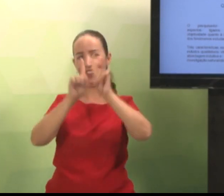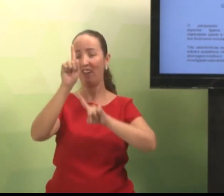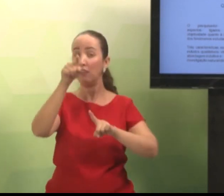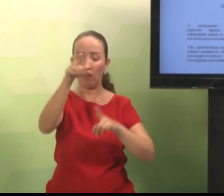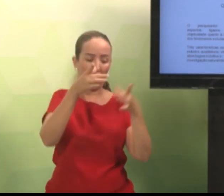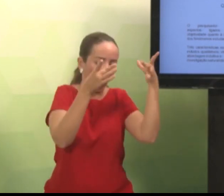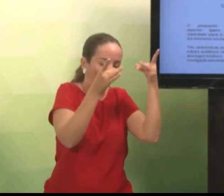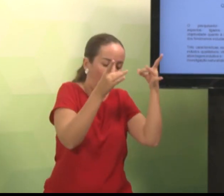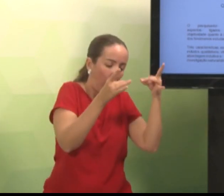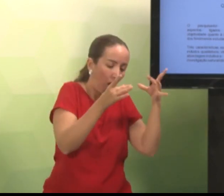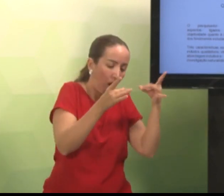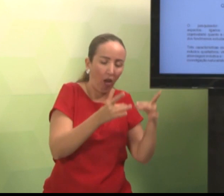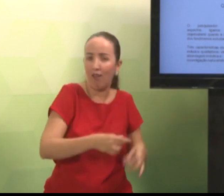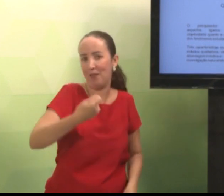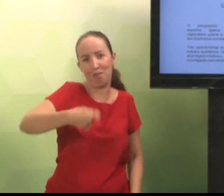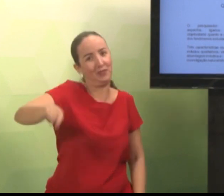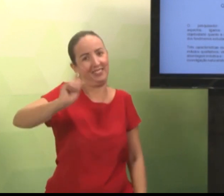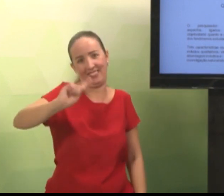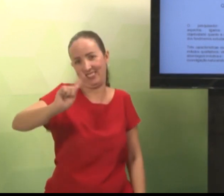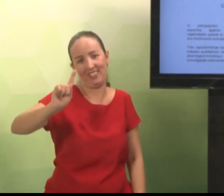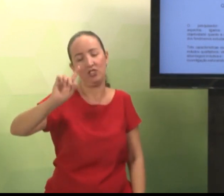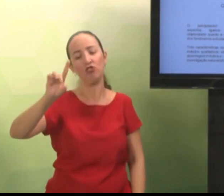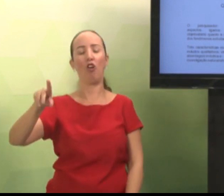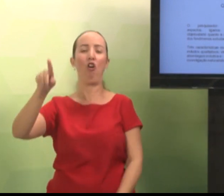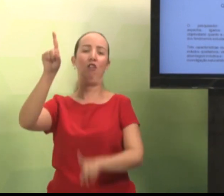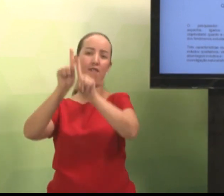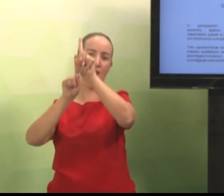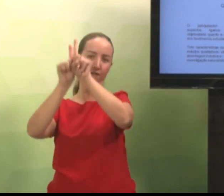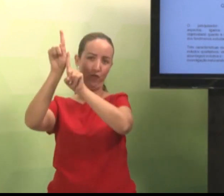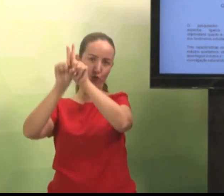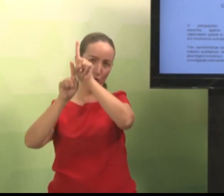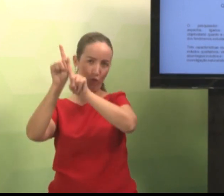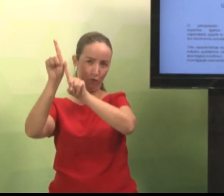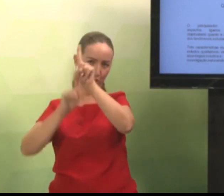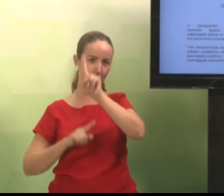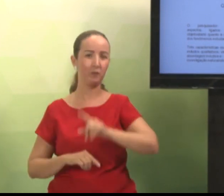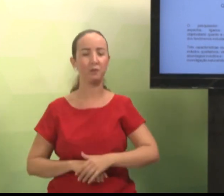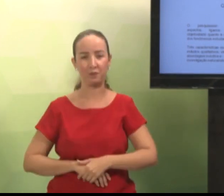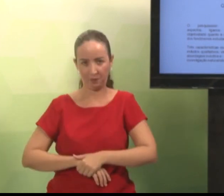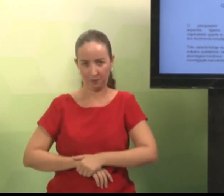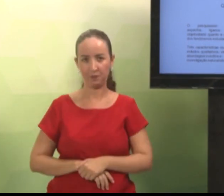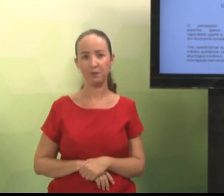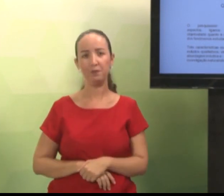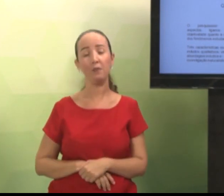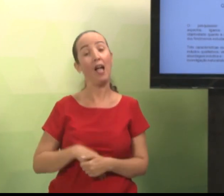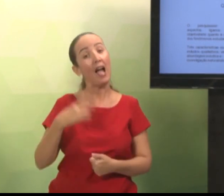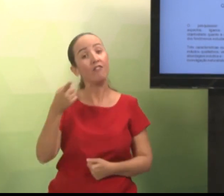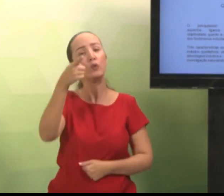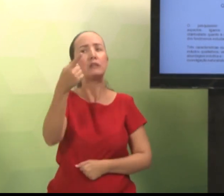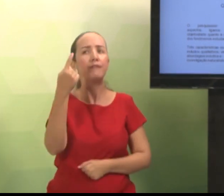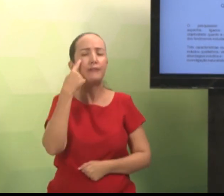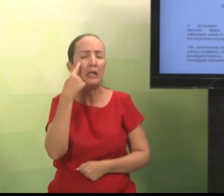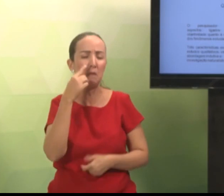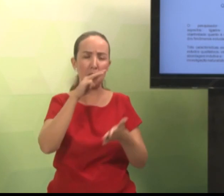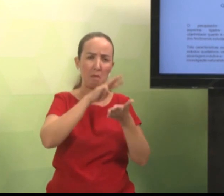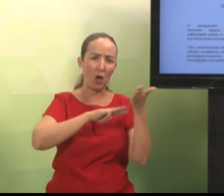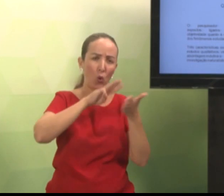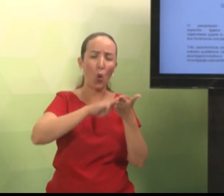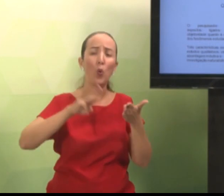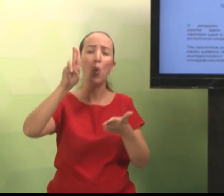Quantos quantidade. Você não vai detalhar aspectos subjetivos, apenas vai quantificar. Então, você vai ver qual